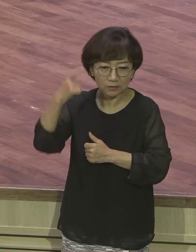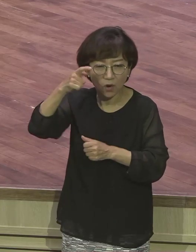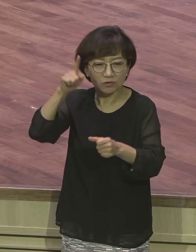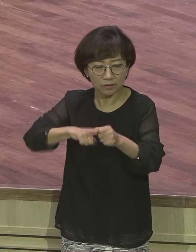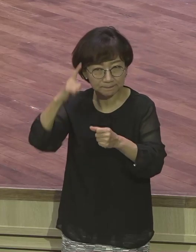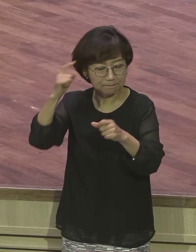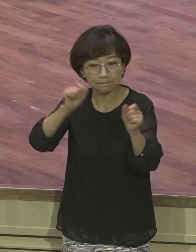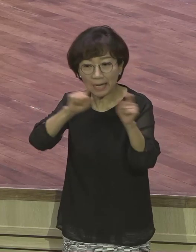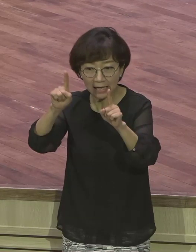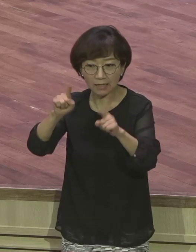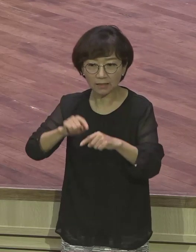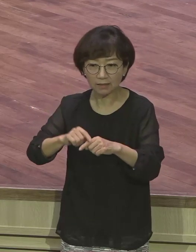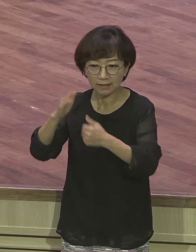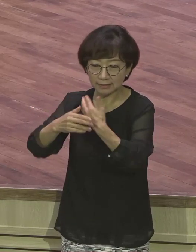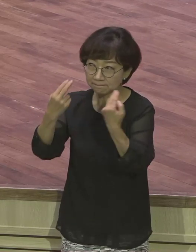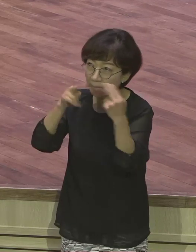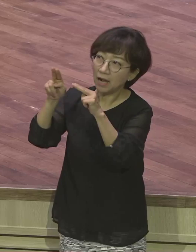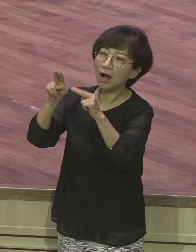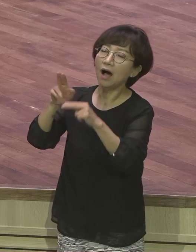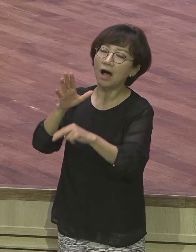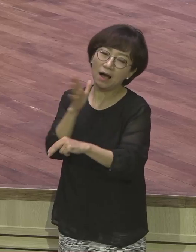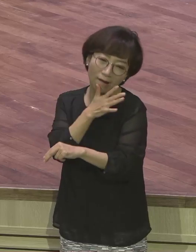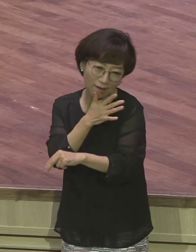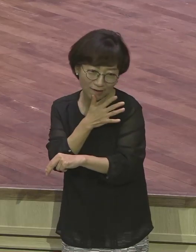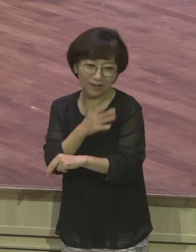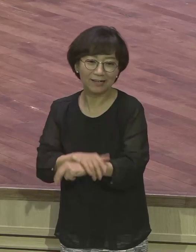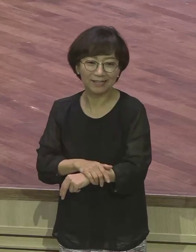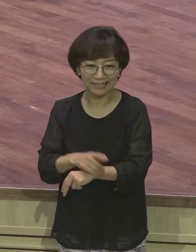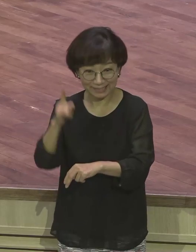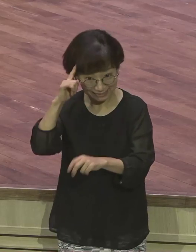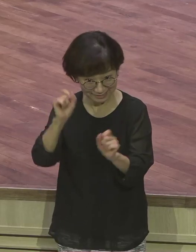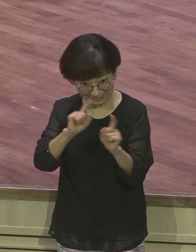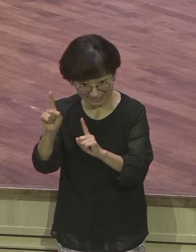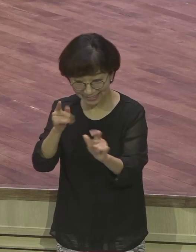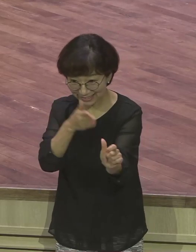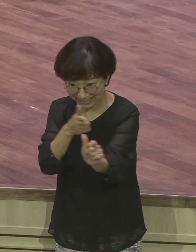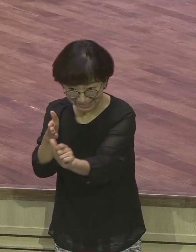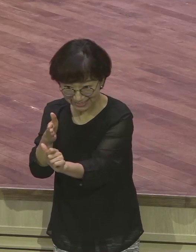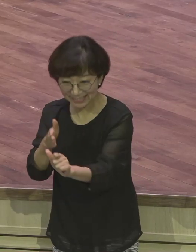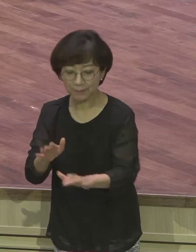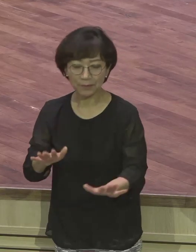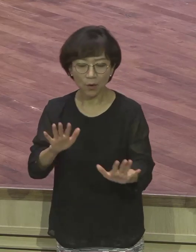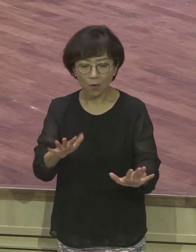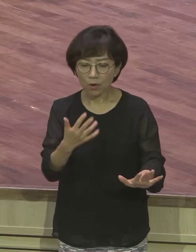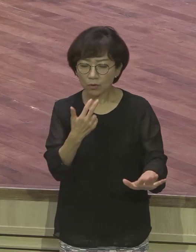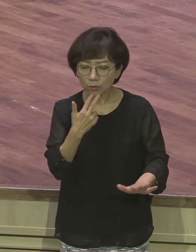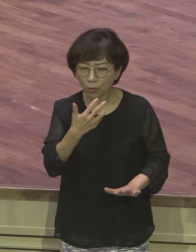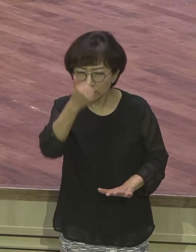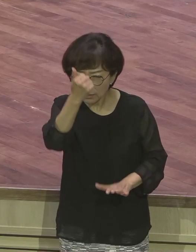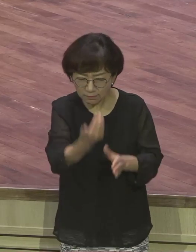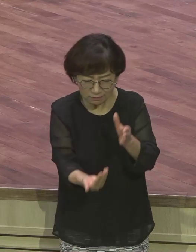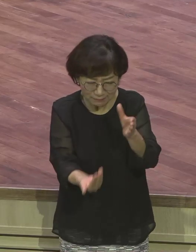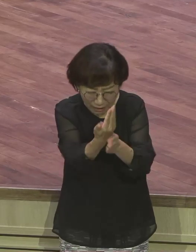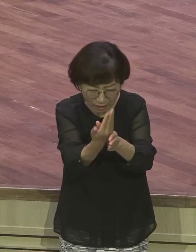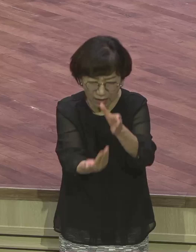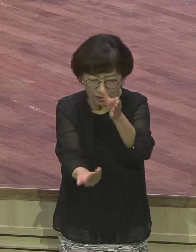위해서 요셉에게 일어난 많은 사건은요 하나님이 요셉에게 주신 꿈을